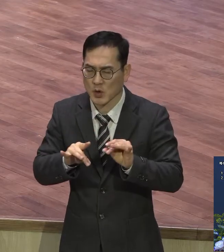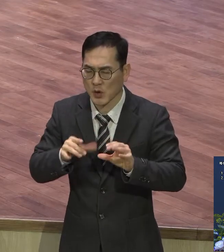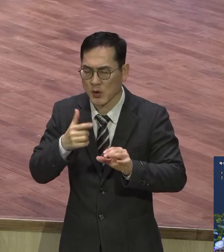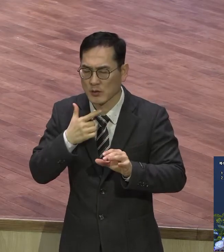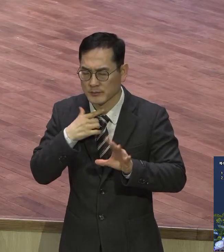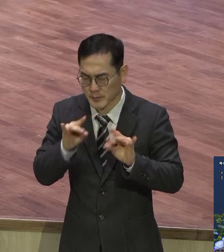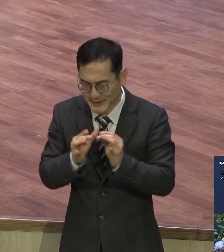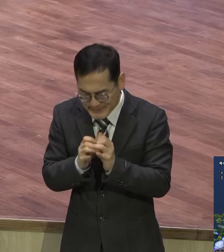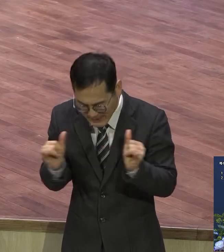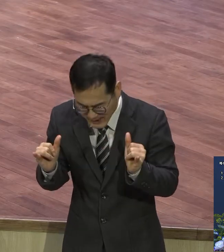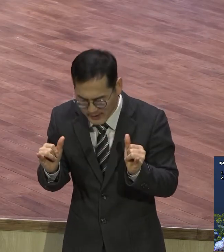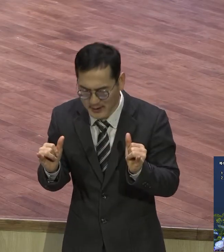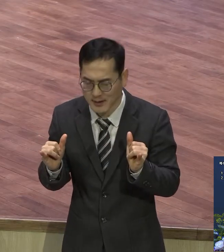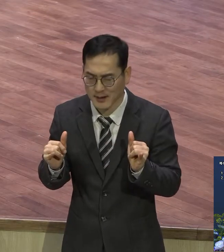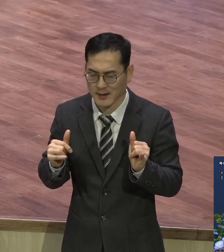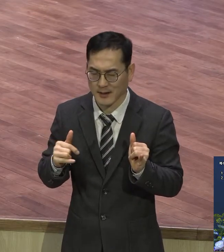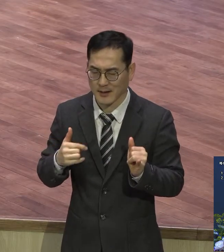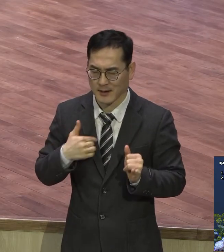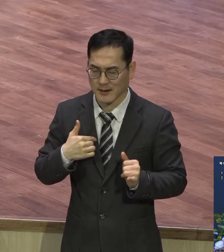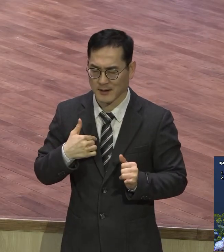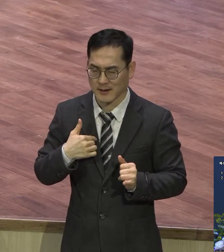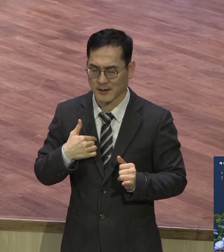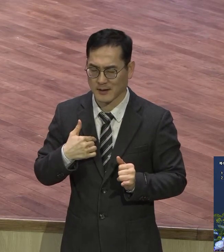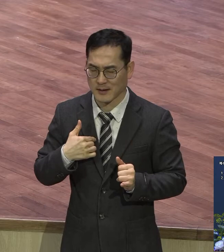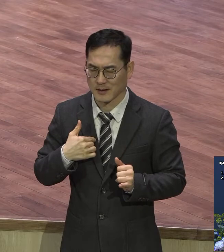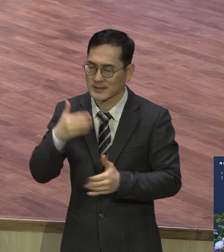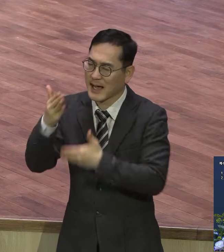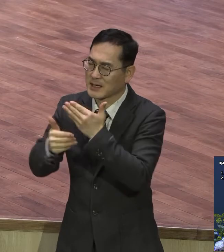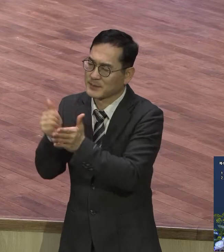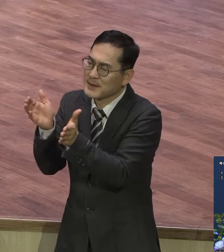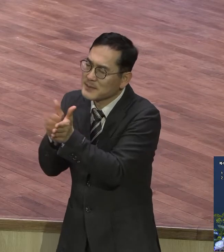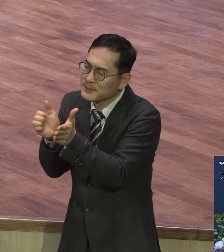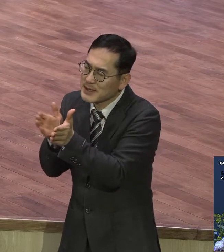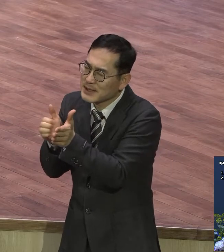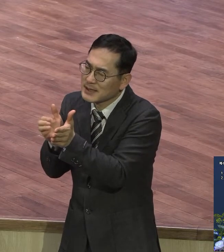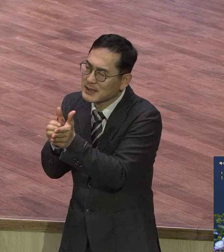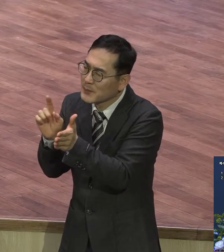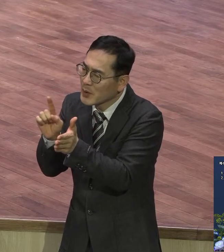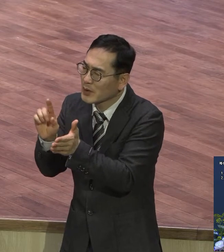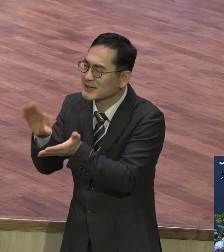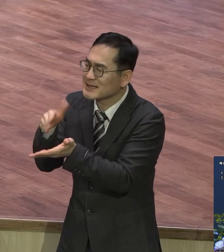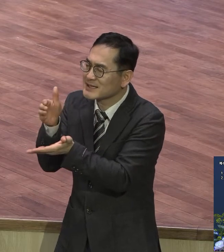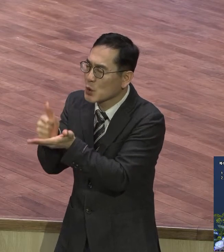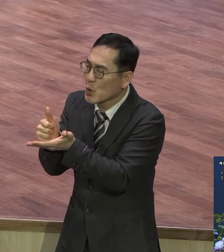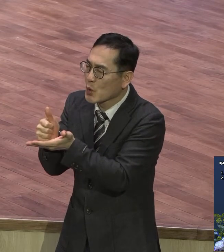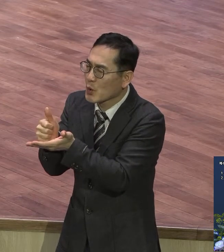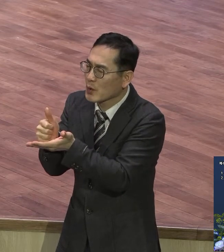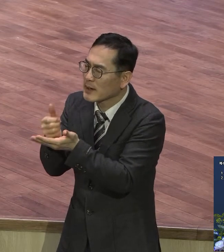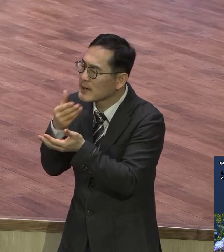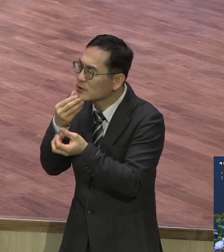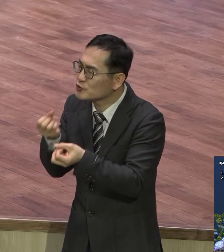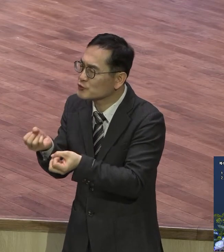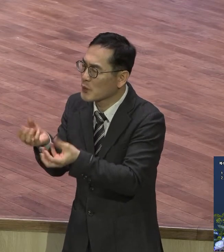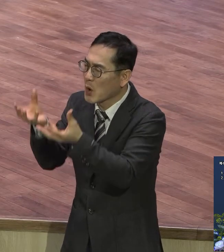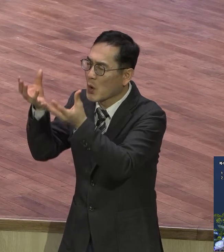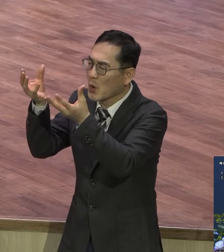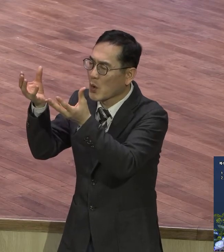하나님의 이 비밀인 그리스도 안에 주어진 어마어마한 축복들을 하나하나 체험하고